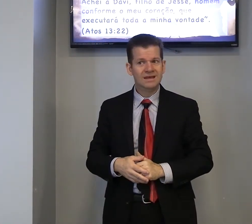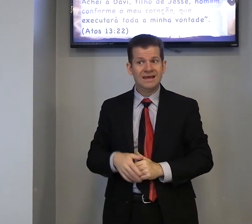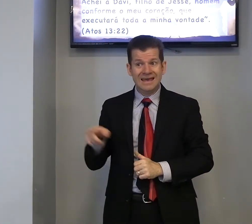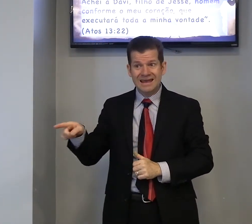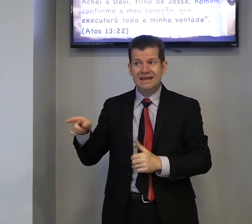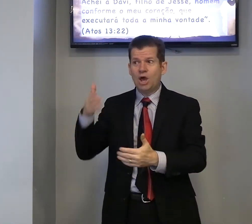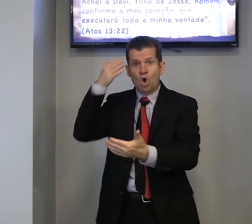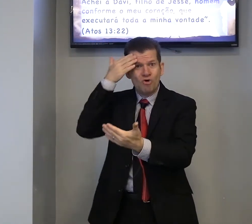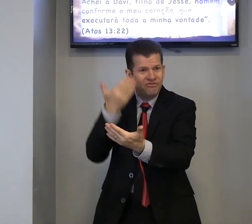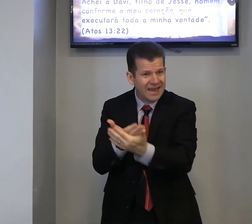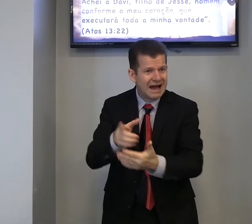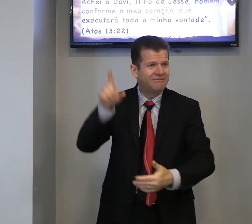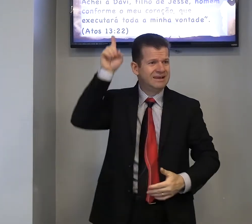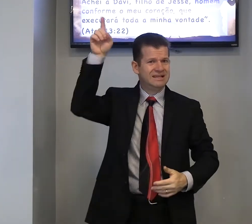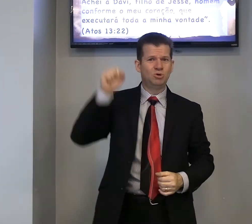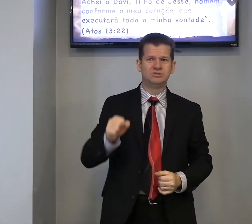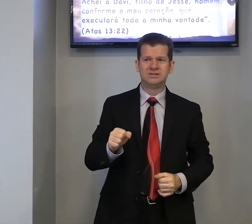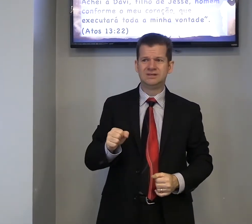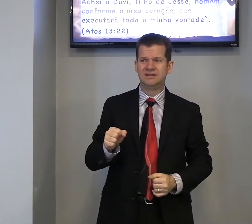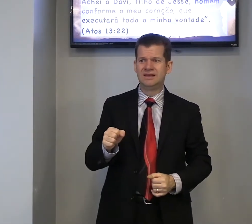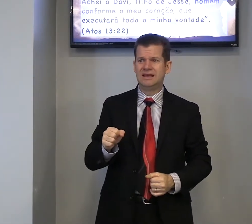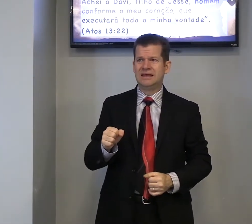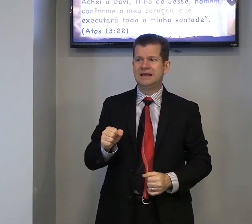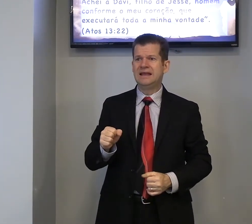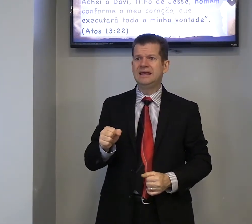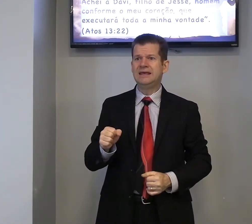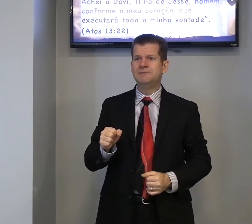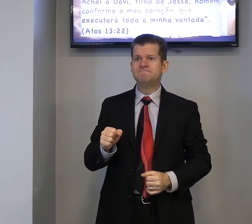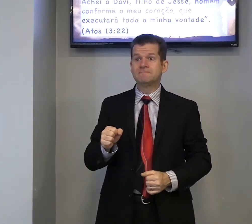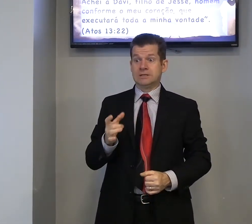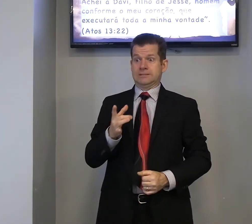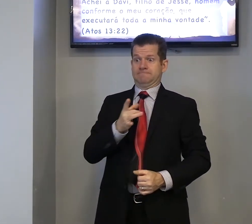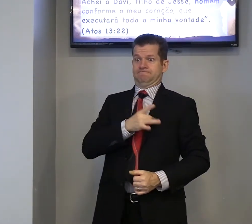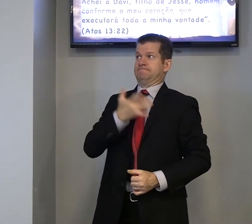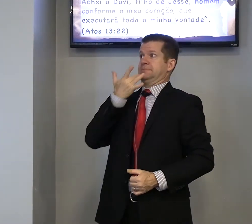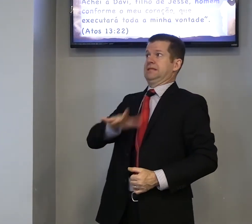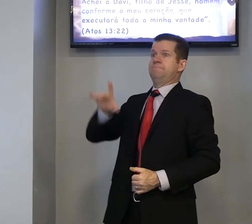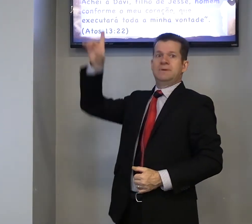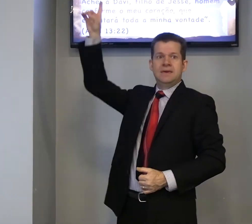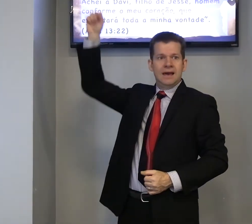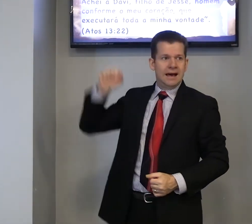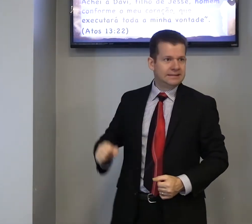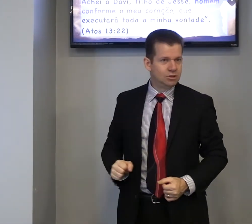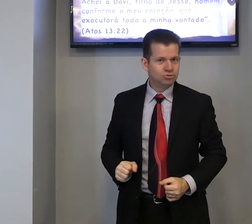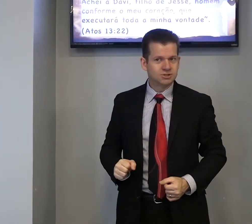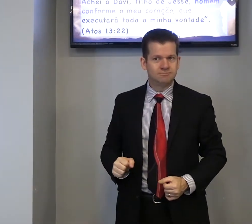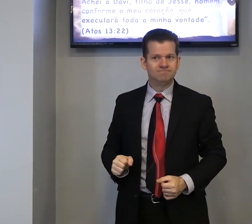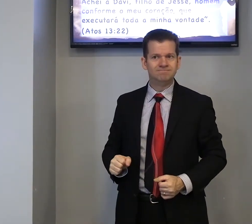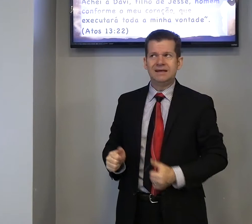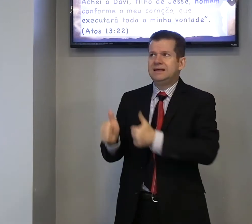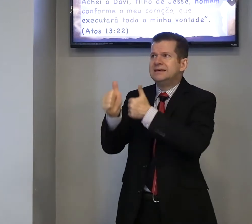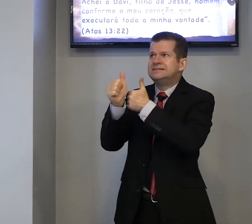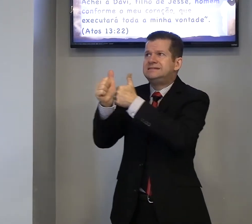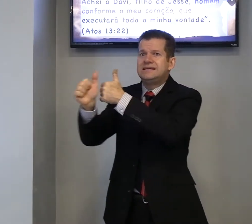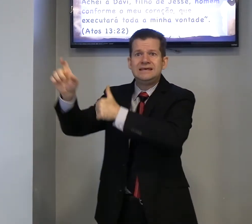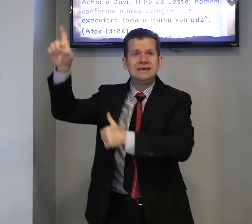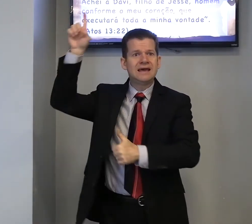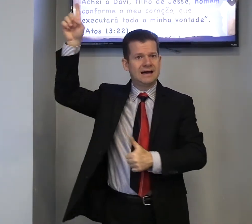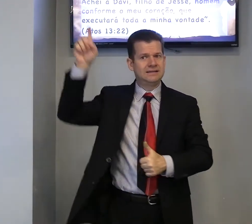ele, confiava em Deus, ele, temia a Deus, ele, seguia a